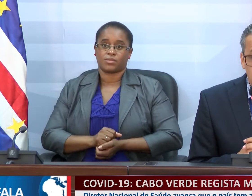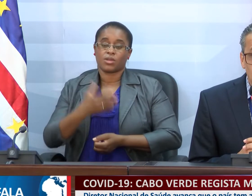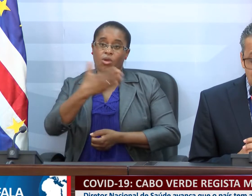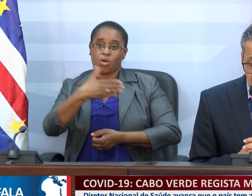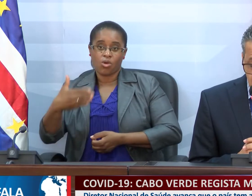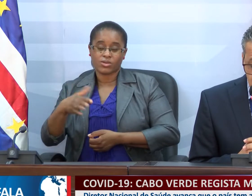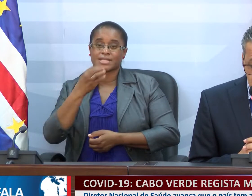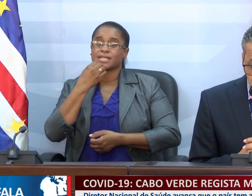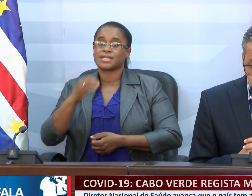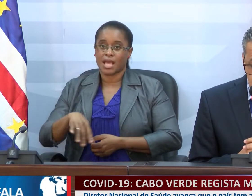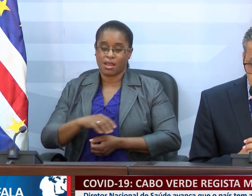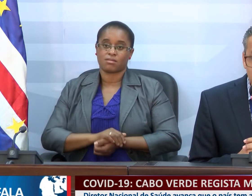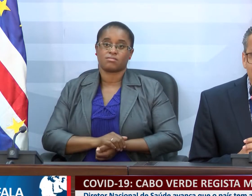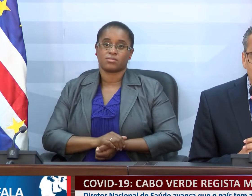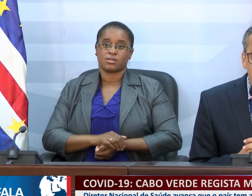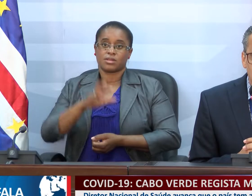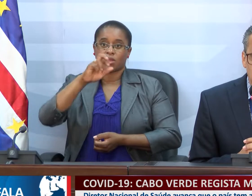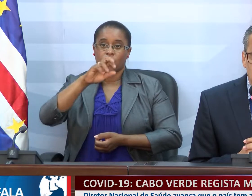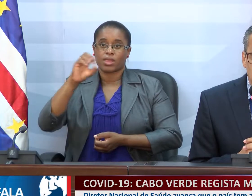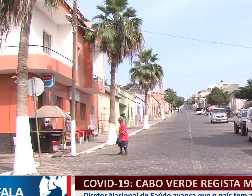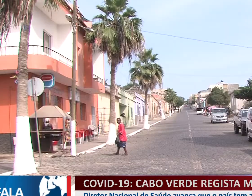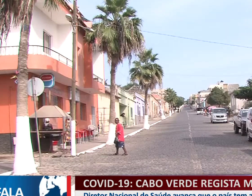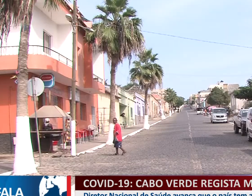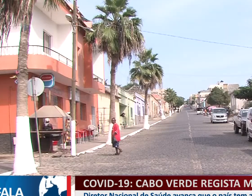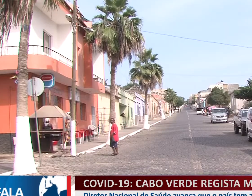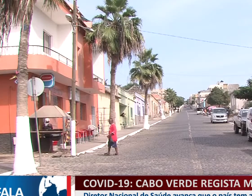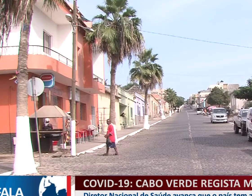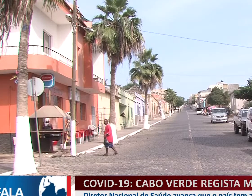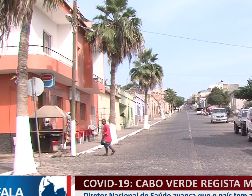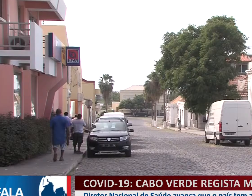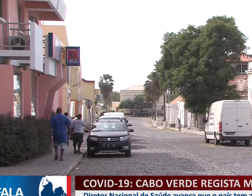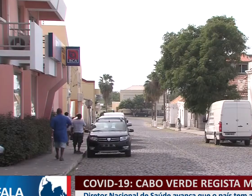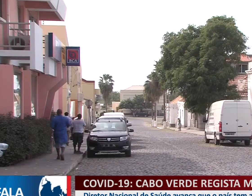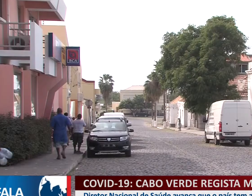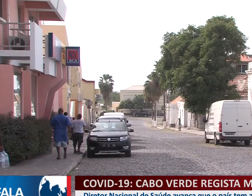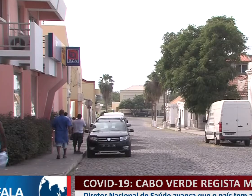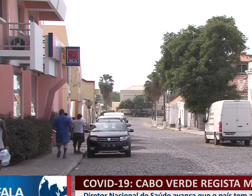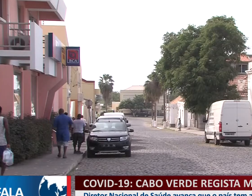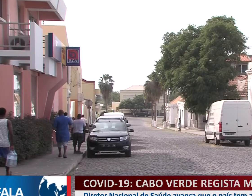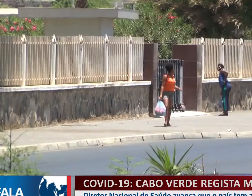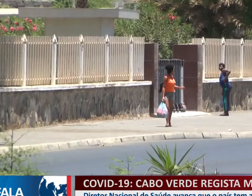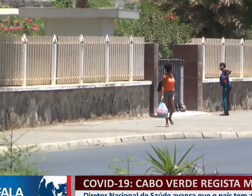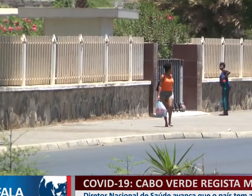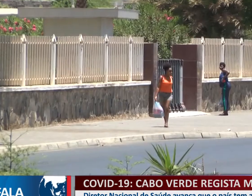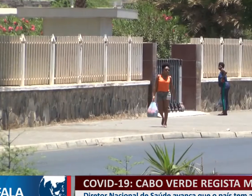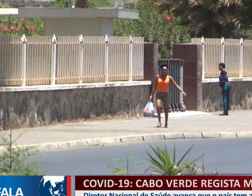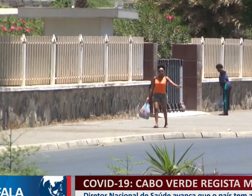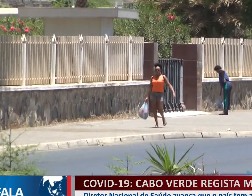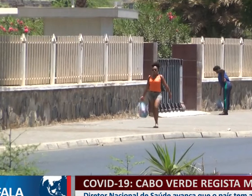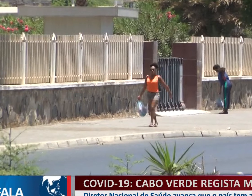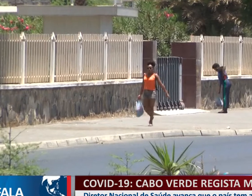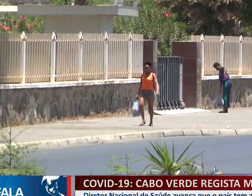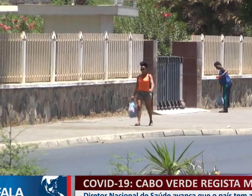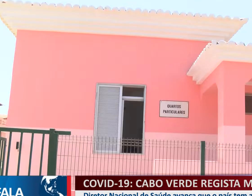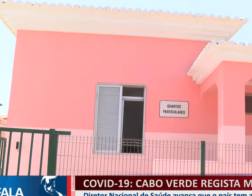11 do Salho e 80 de Boa Vista. Avançou também que, até este momento, 73 pessoas estão